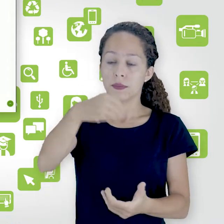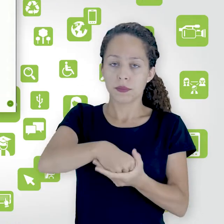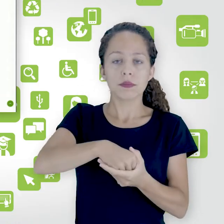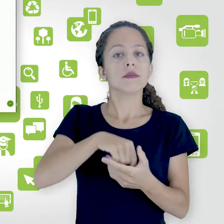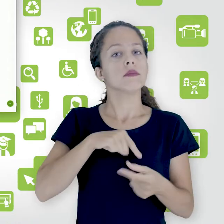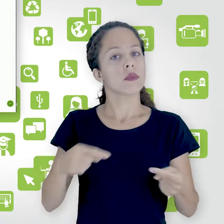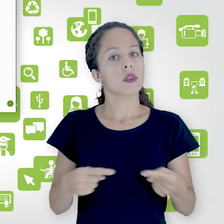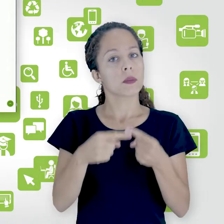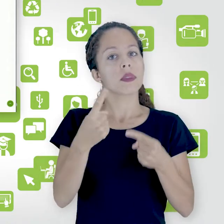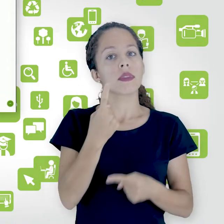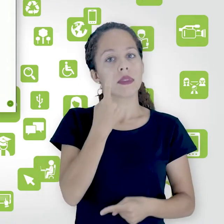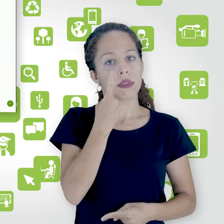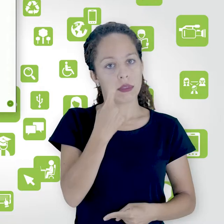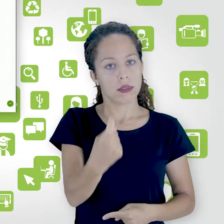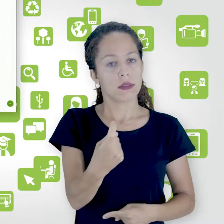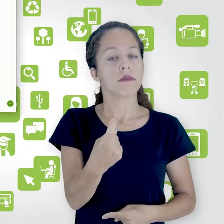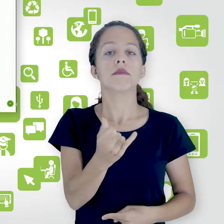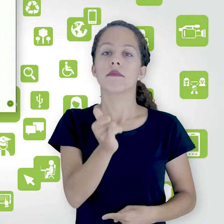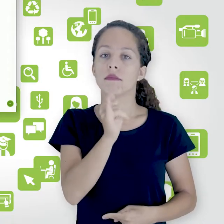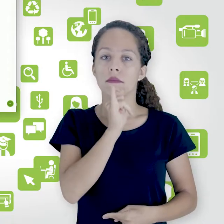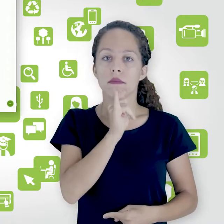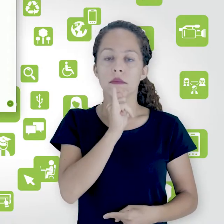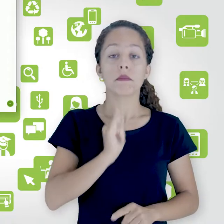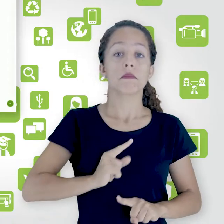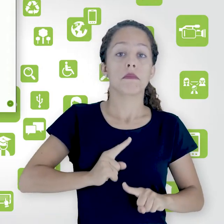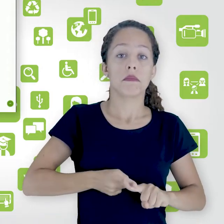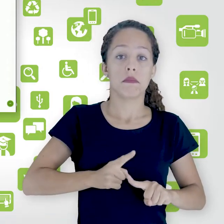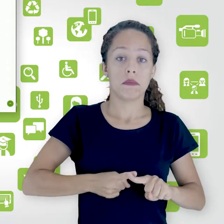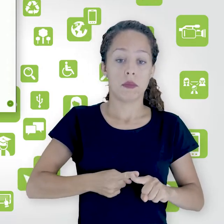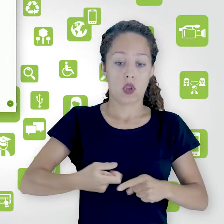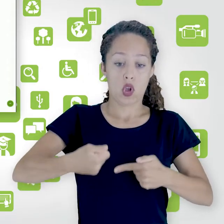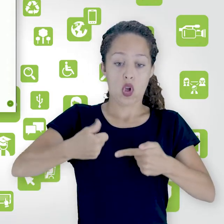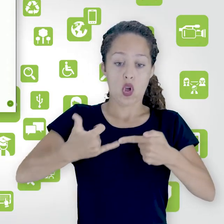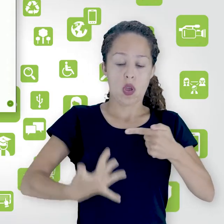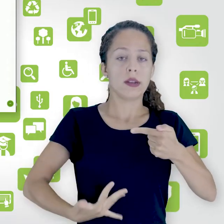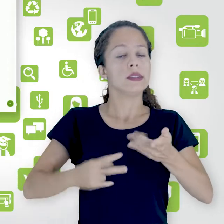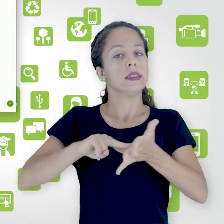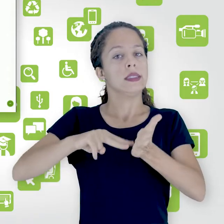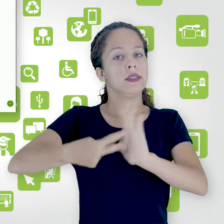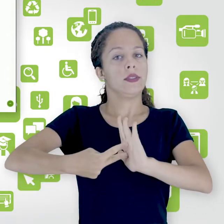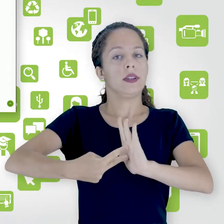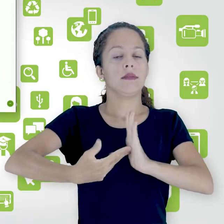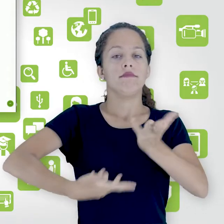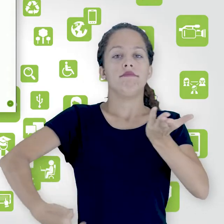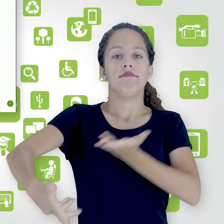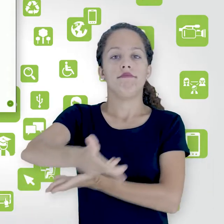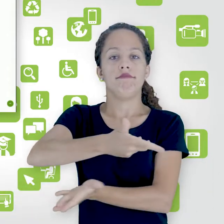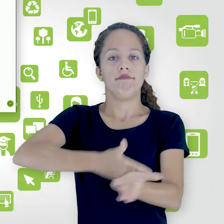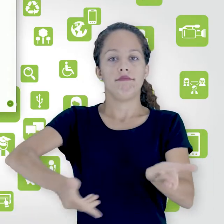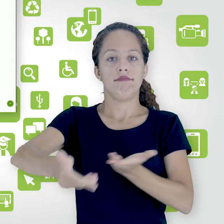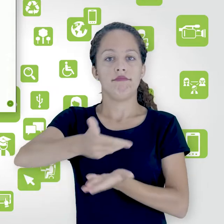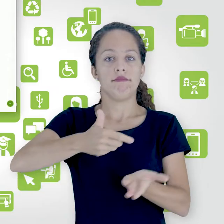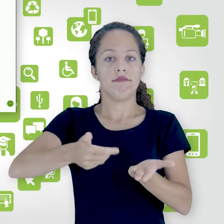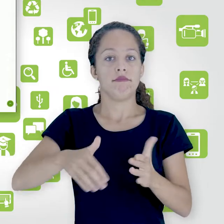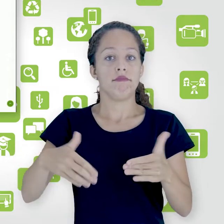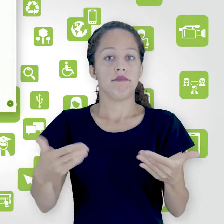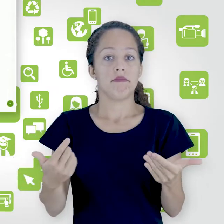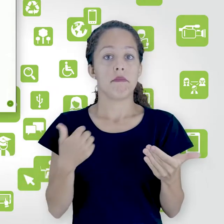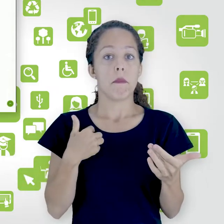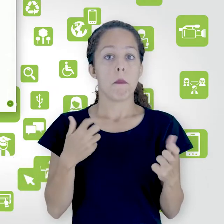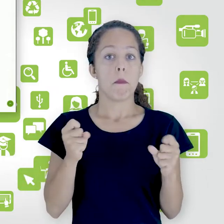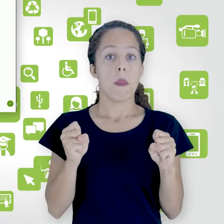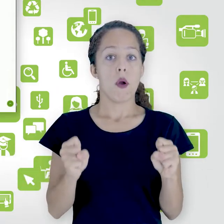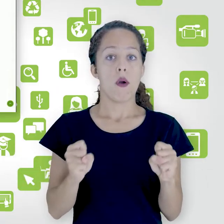interessante, por exemplo, porque o glossário é uma atividade colaborativa. Então, eu posso